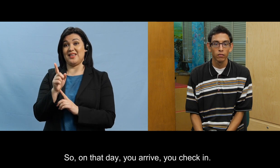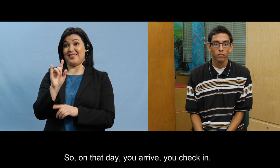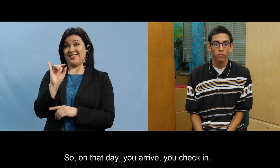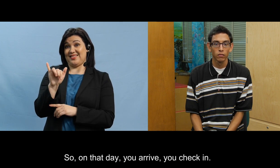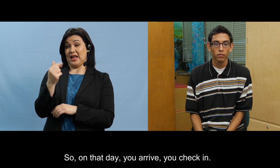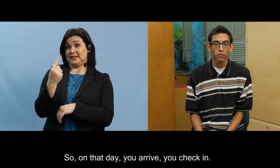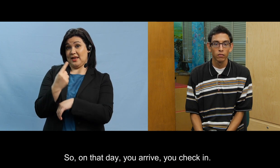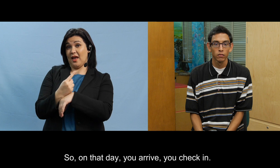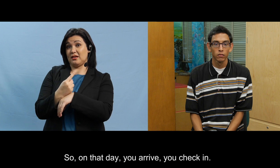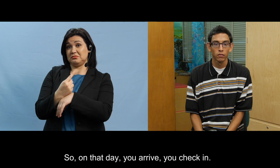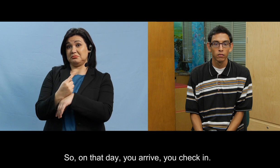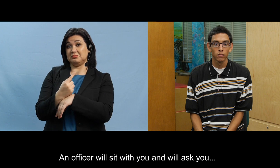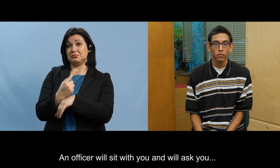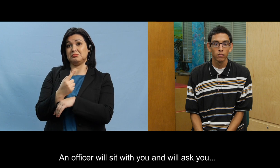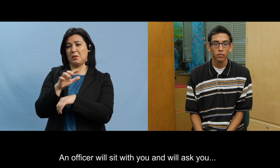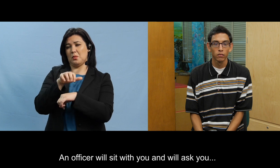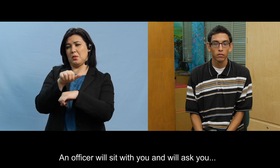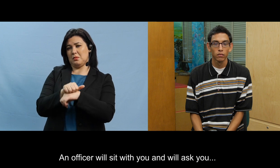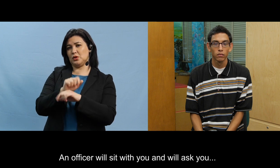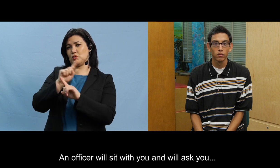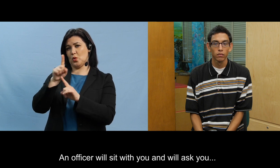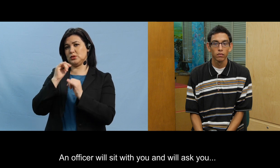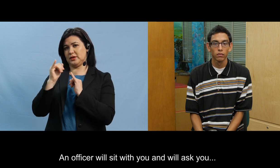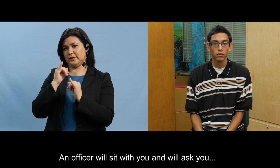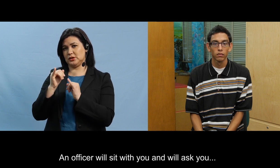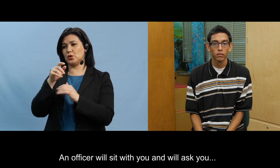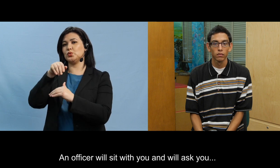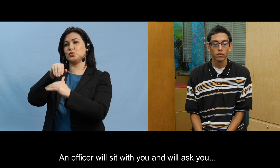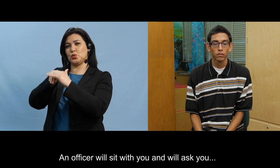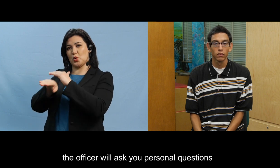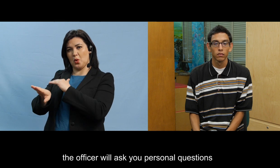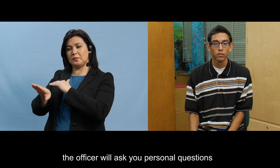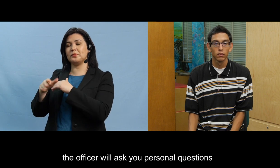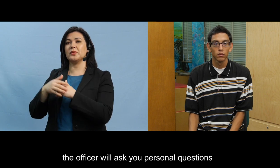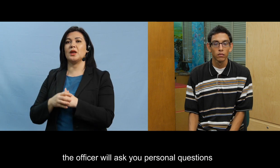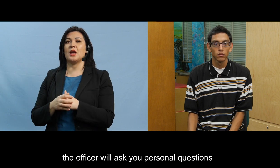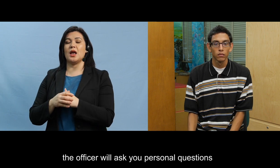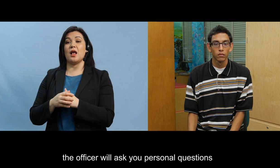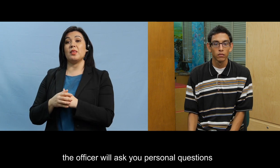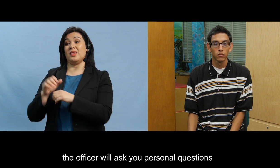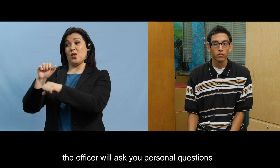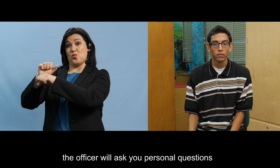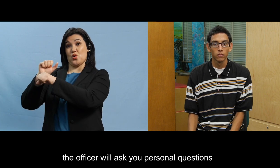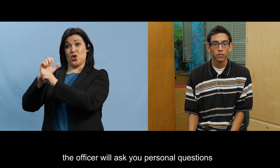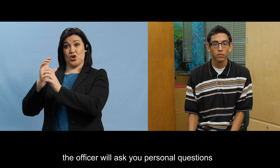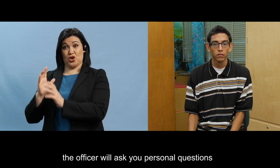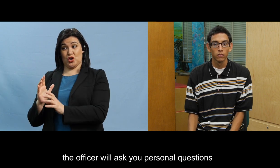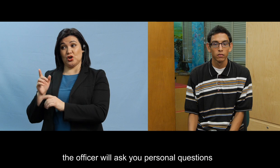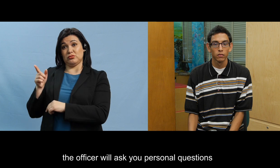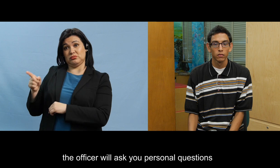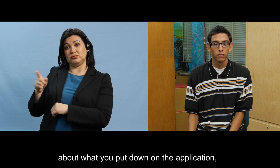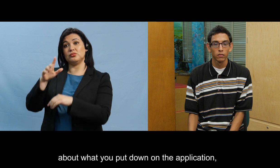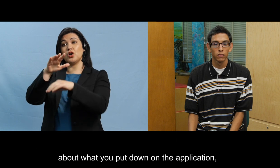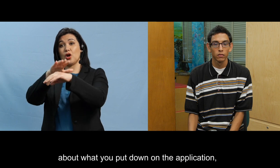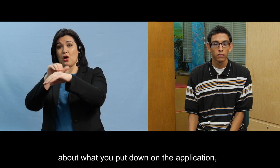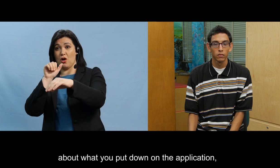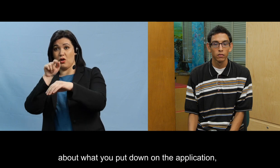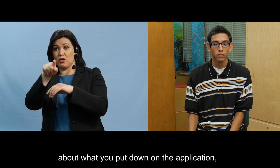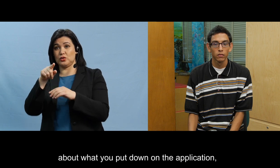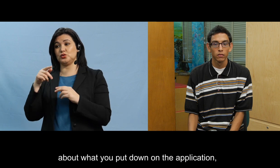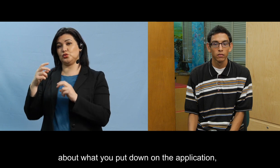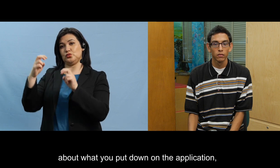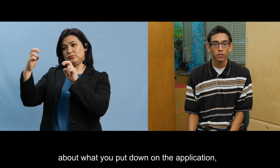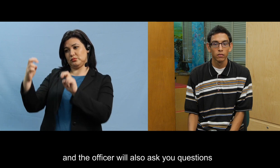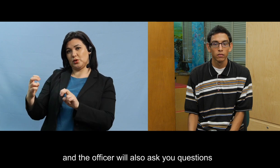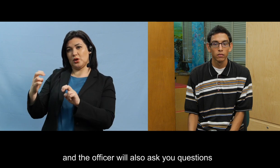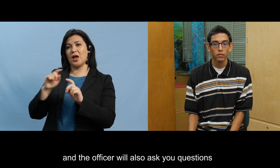llegas te presentas un oficial se va a sentar contigo y te va a preguntar te va a hacer preguntas personales de lo que tú pusiste